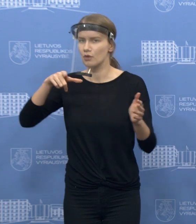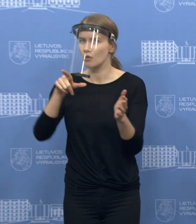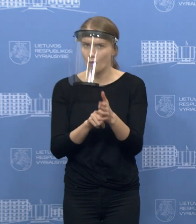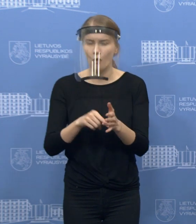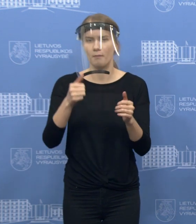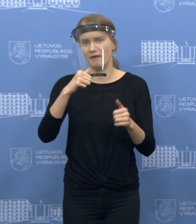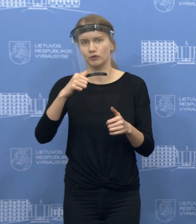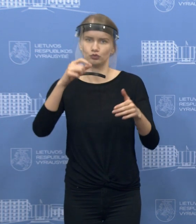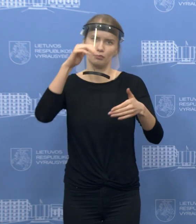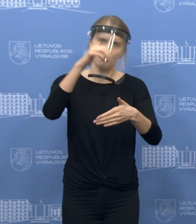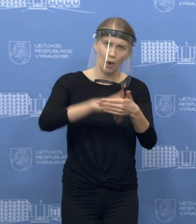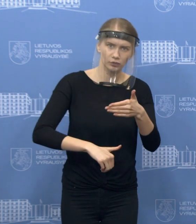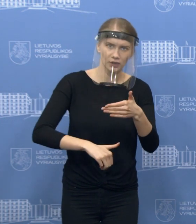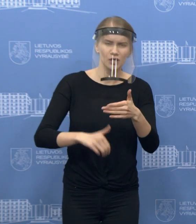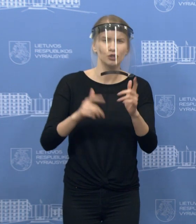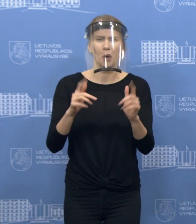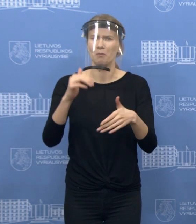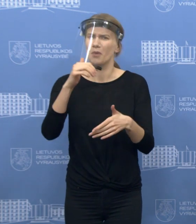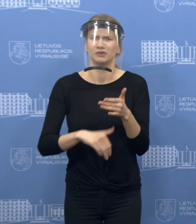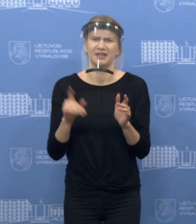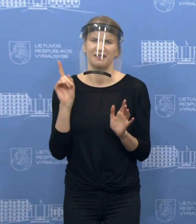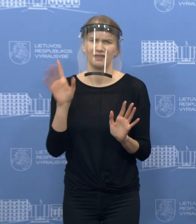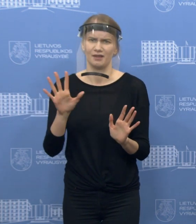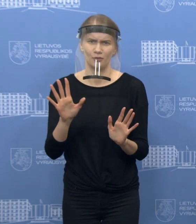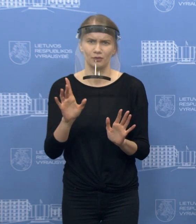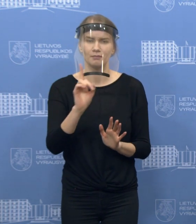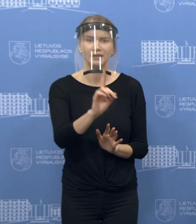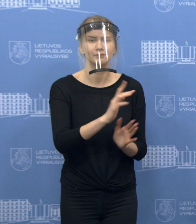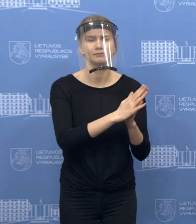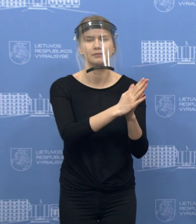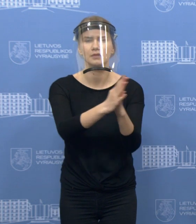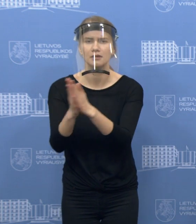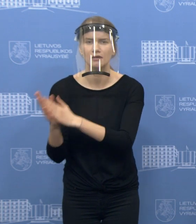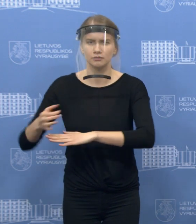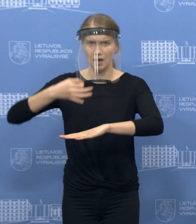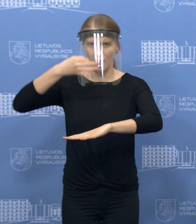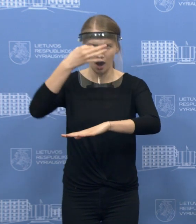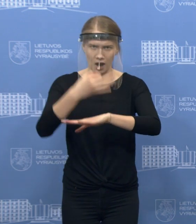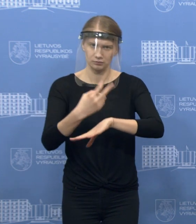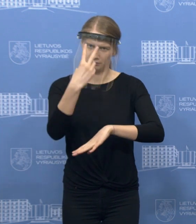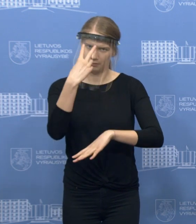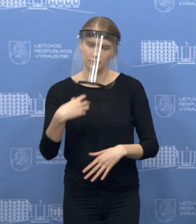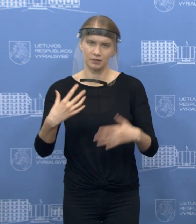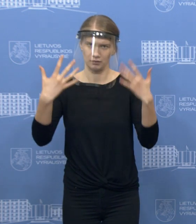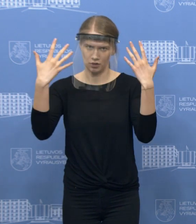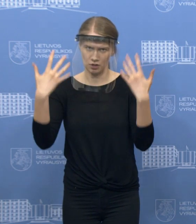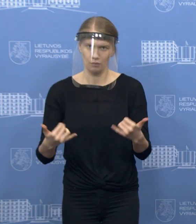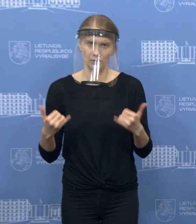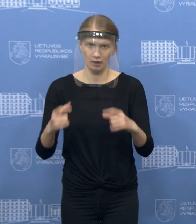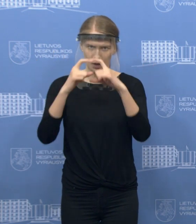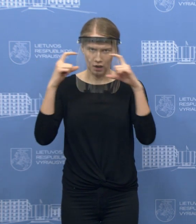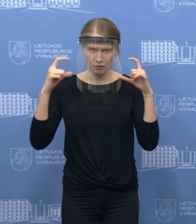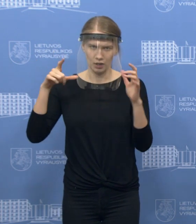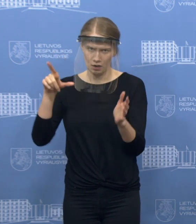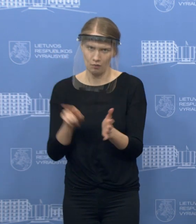galima būti naudoti. Tikrai mes nenorime bausti, bet norime atsakomybės ir, žmonės įprastų. Ypatingai mes kalbame apie